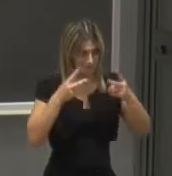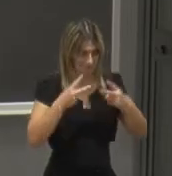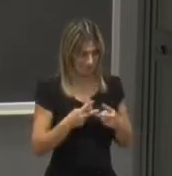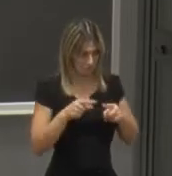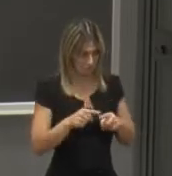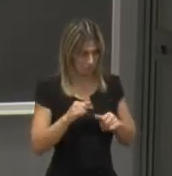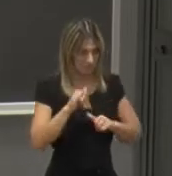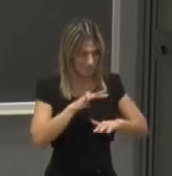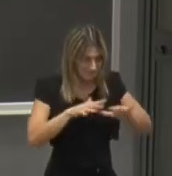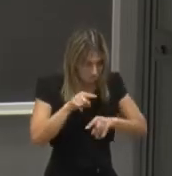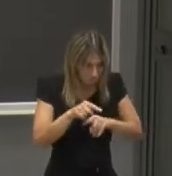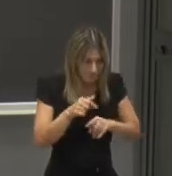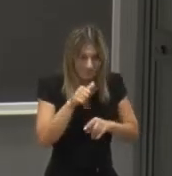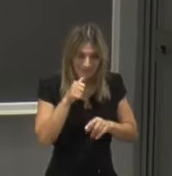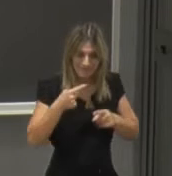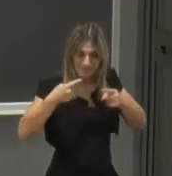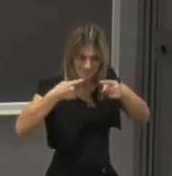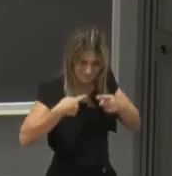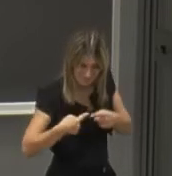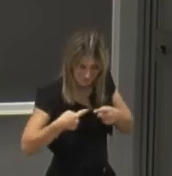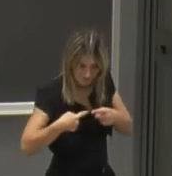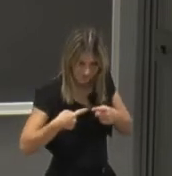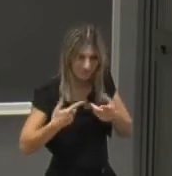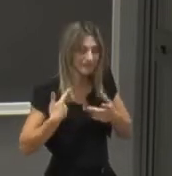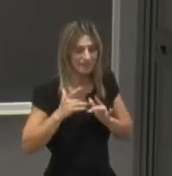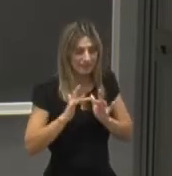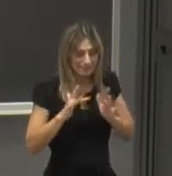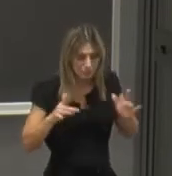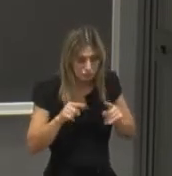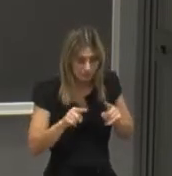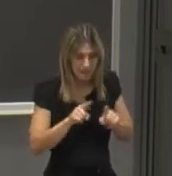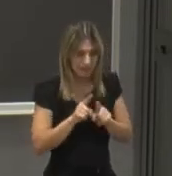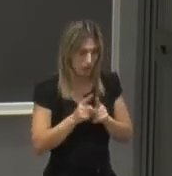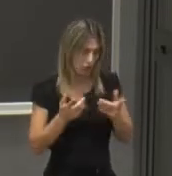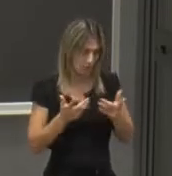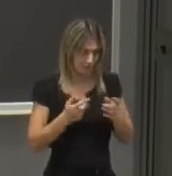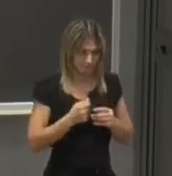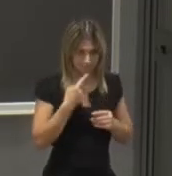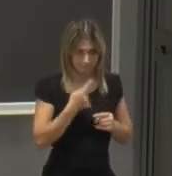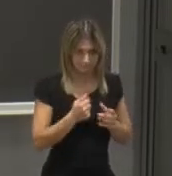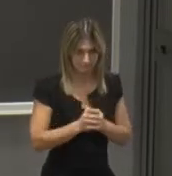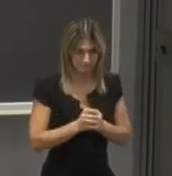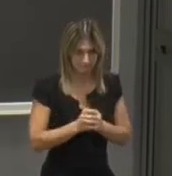'informatica affrontare sfide legate alla trasformazione digitale è una delle questioni diciamo più